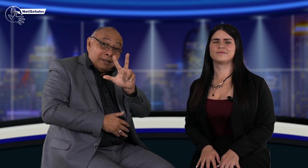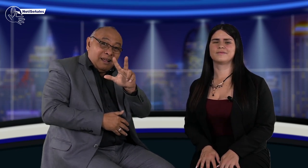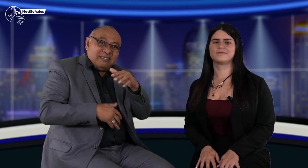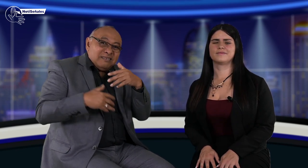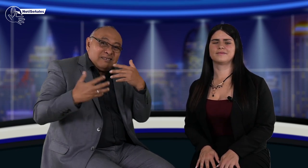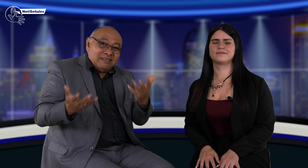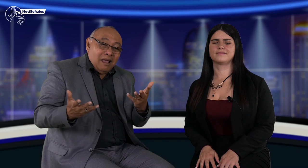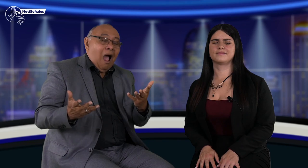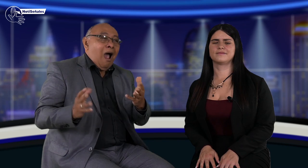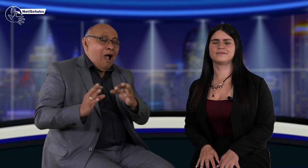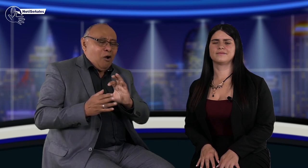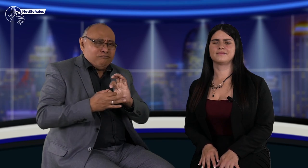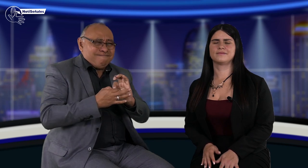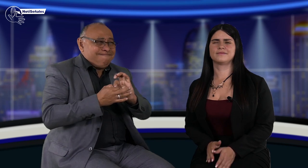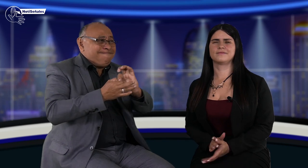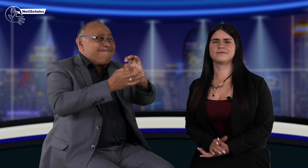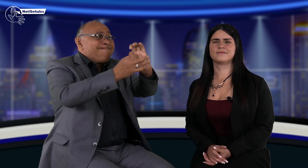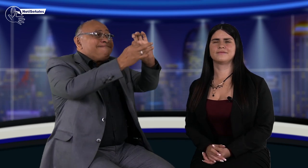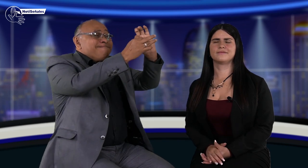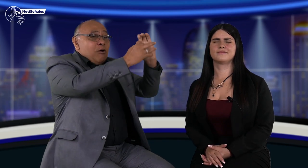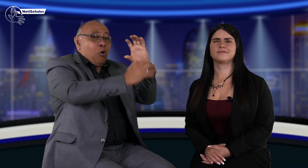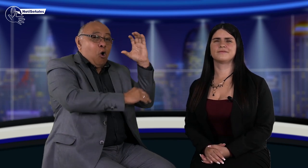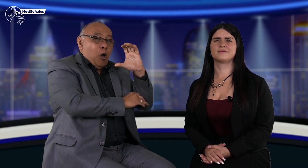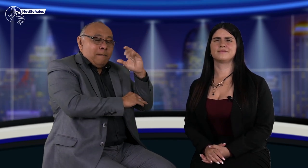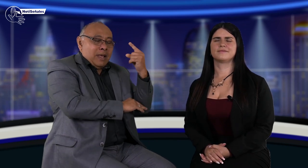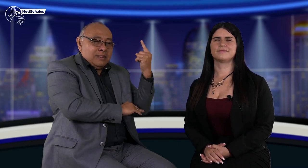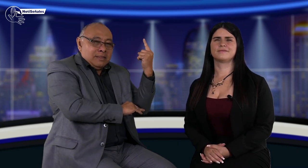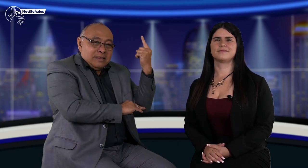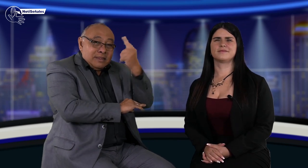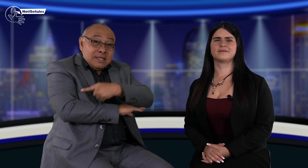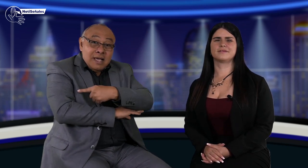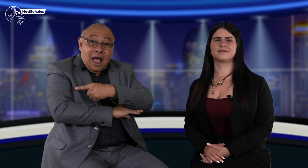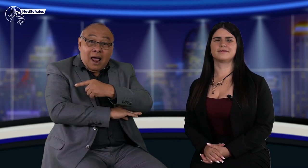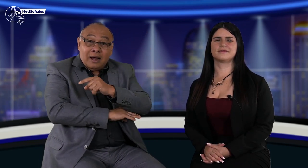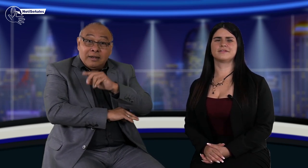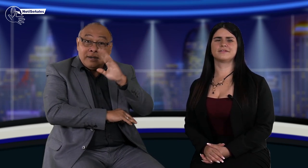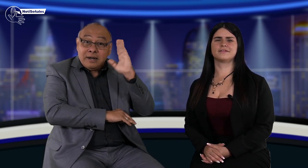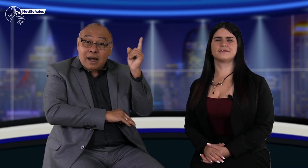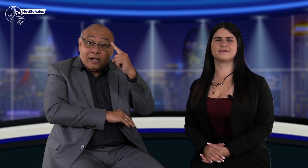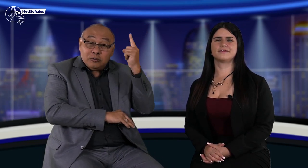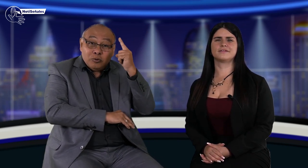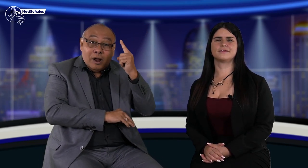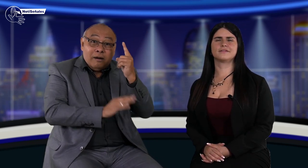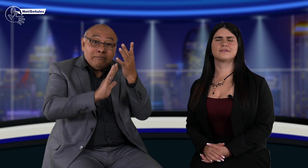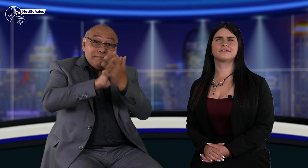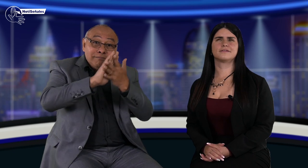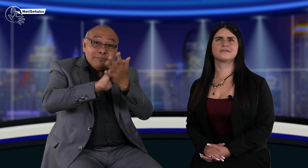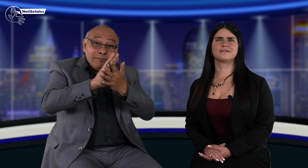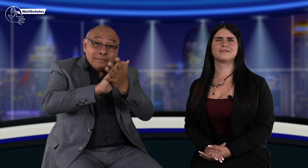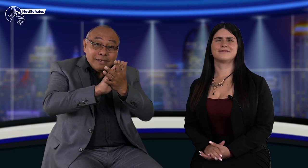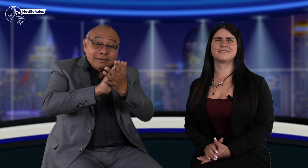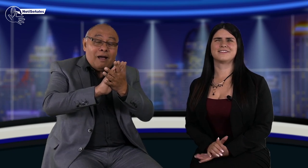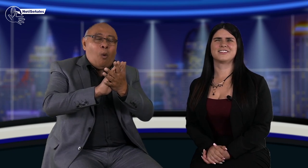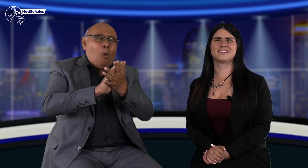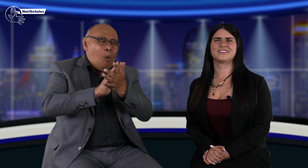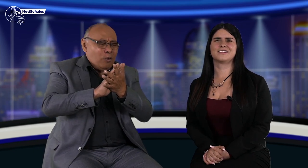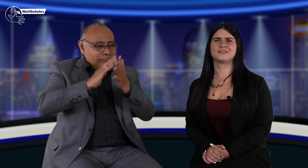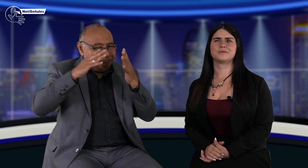unamos a esta celebración que es el día 23 de septiembre. Algunos decidirán